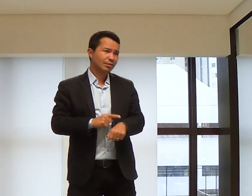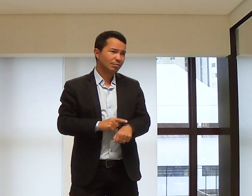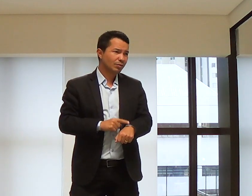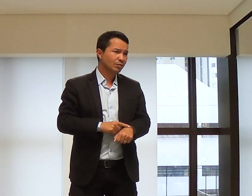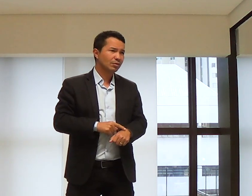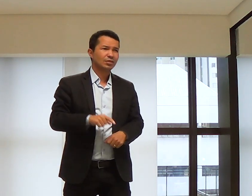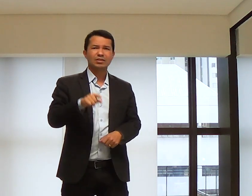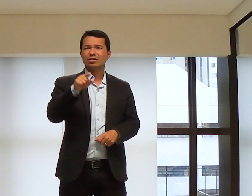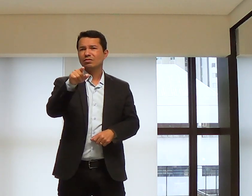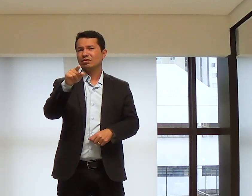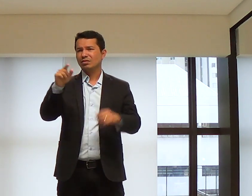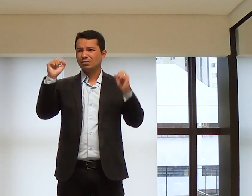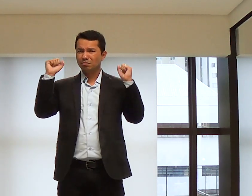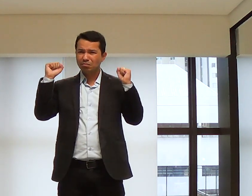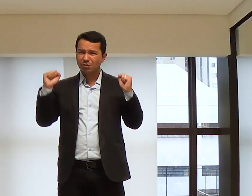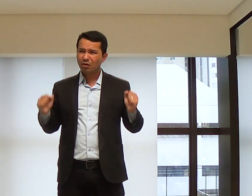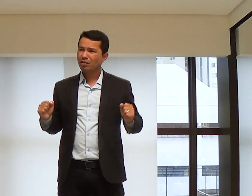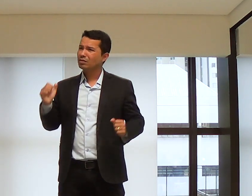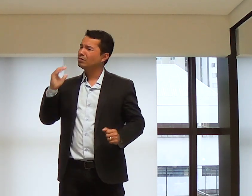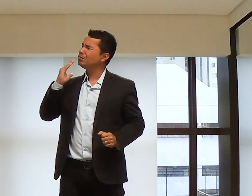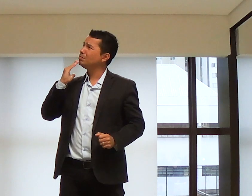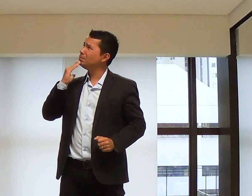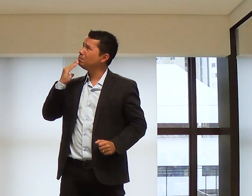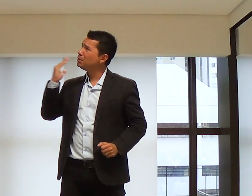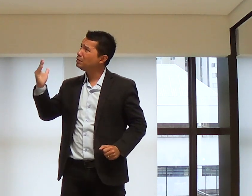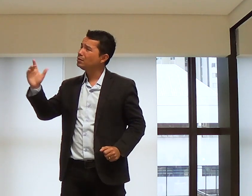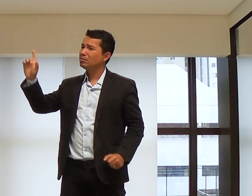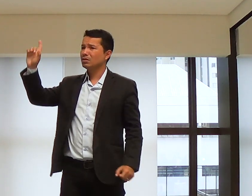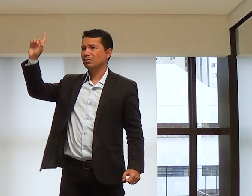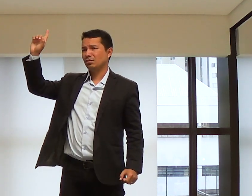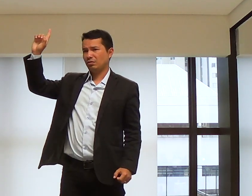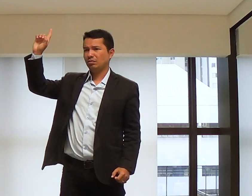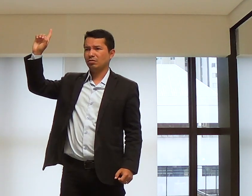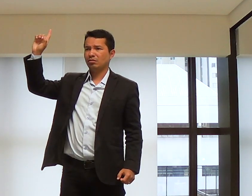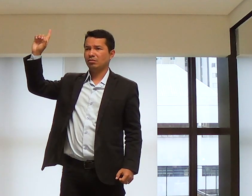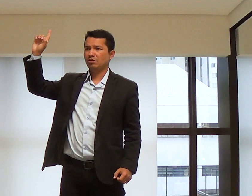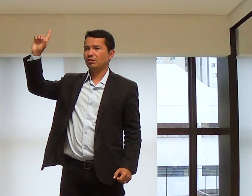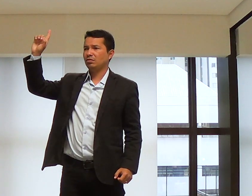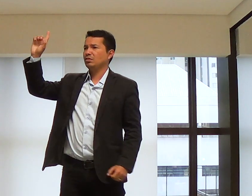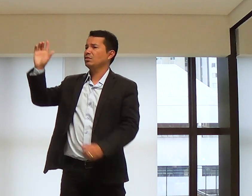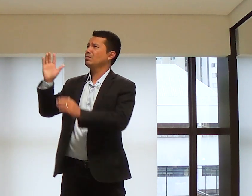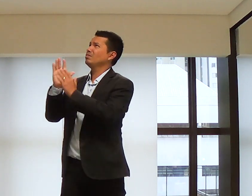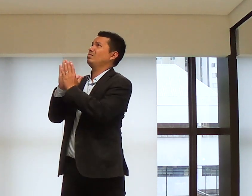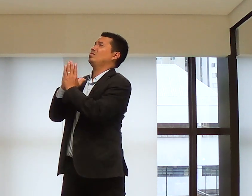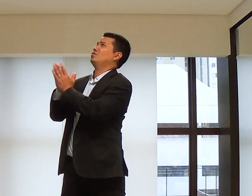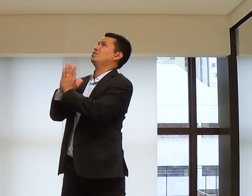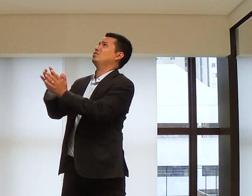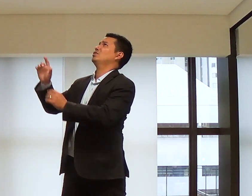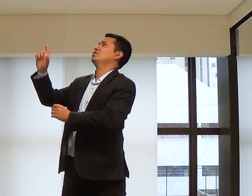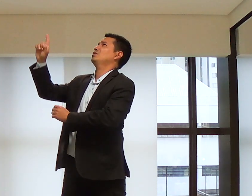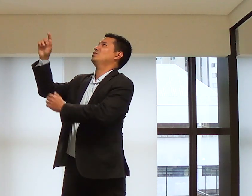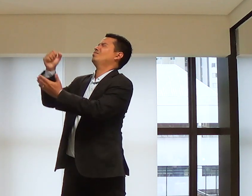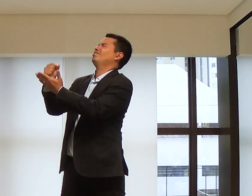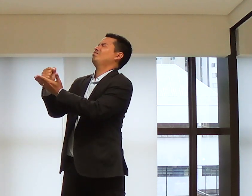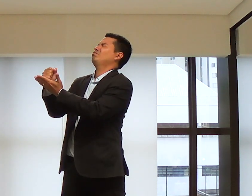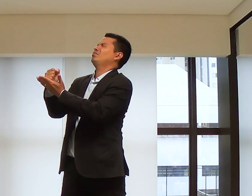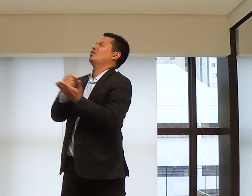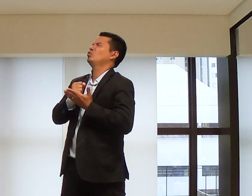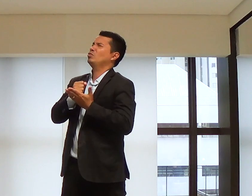chegado o tempo. em que você pode pedir ao Senhor, que me